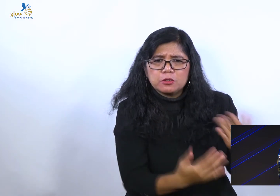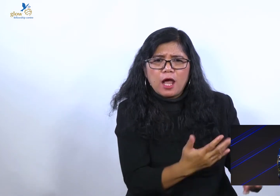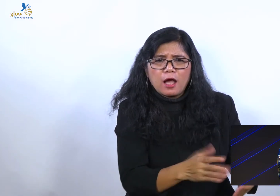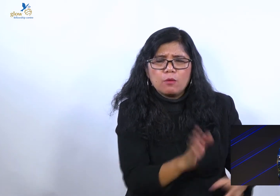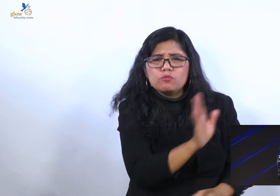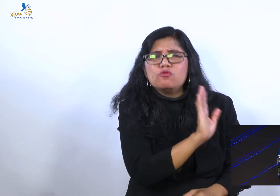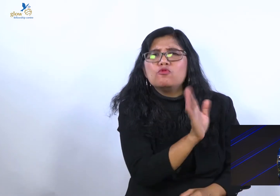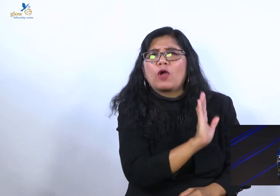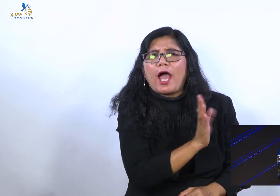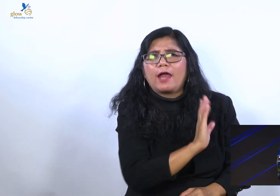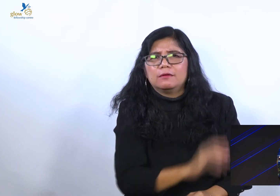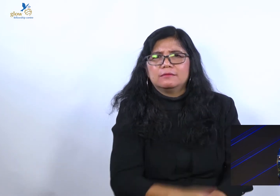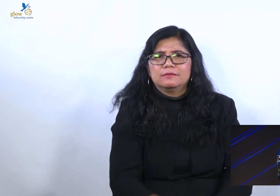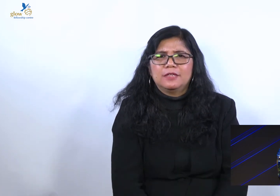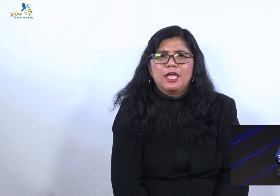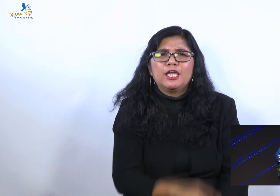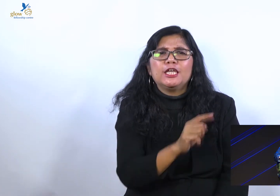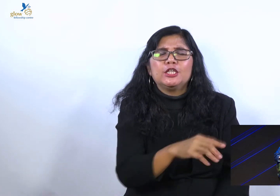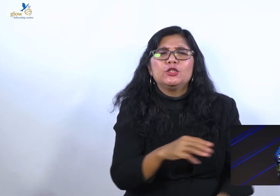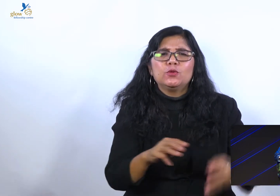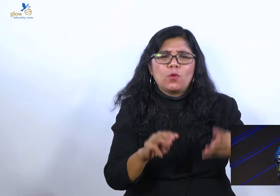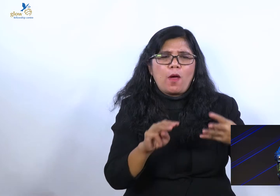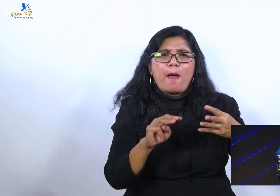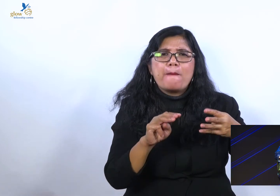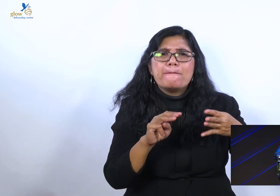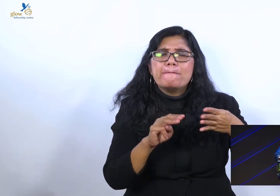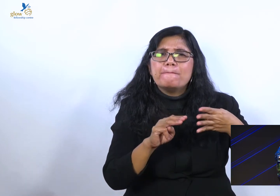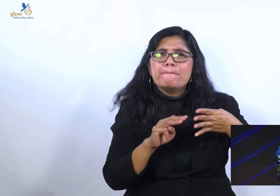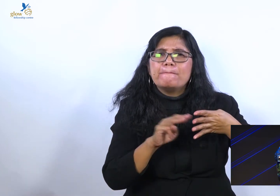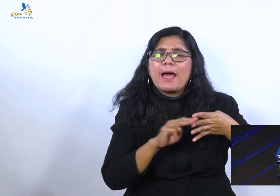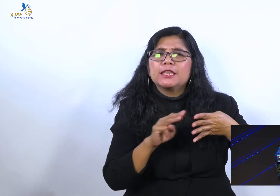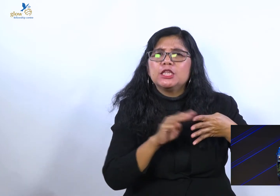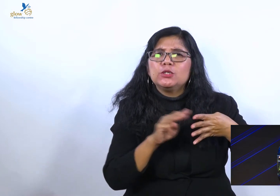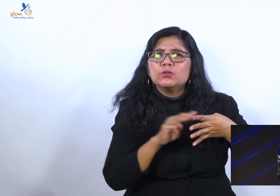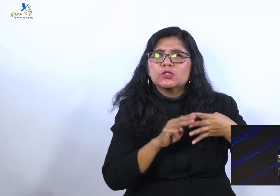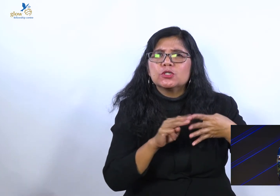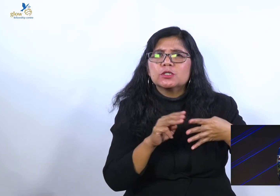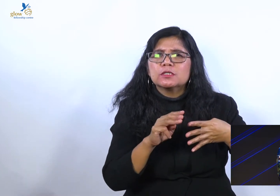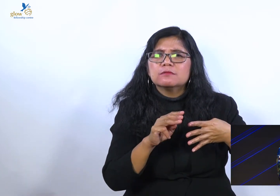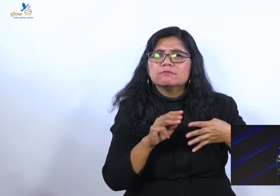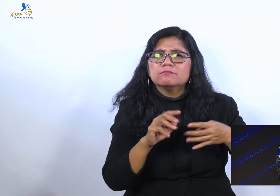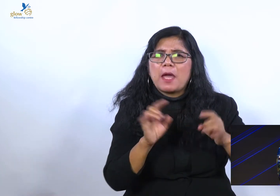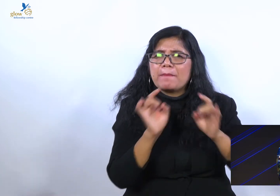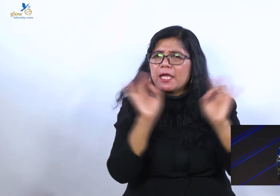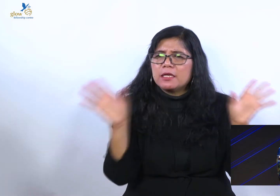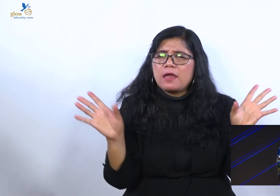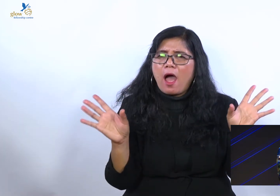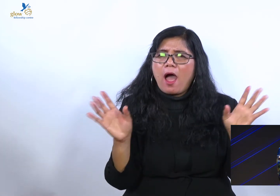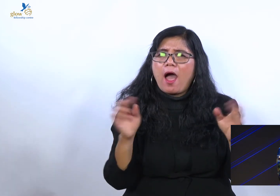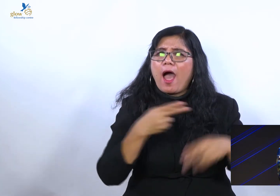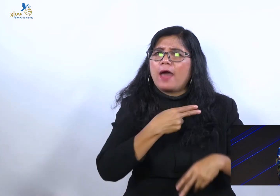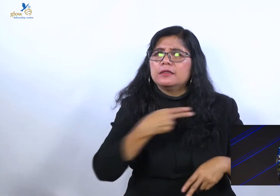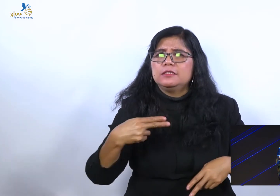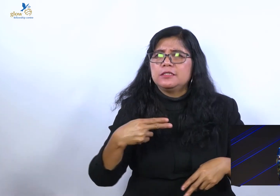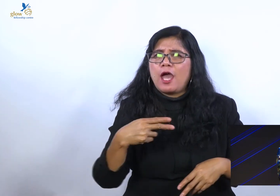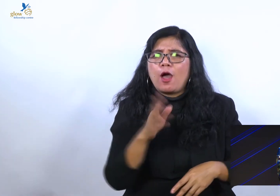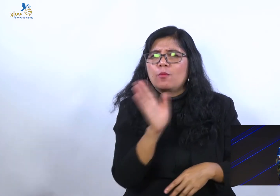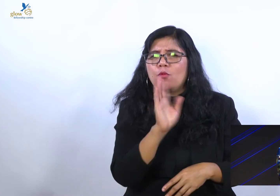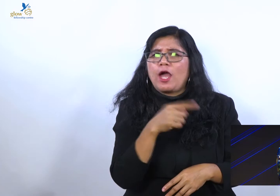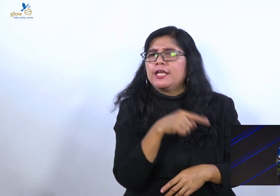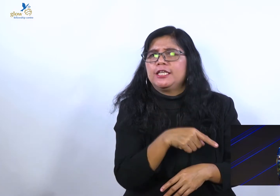Karena tidak memahami firman Tuhan. Dengan betul yang ada hanya kebencian. di dalam hati saudara. Saya enggak tahu kenapa.